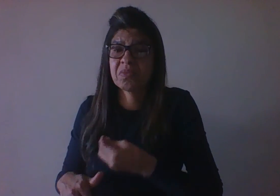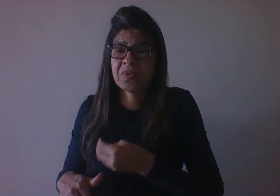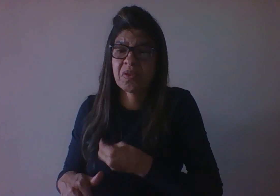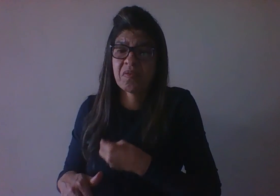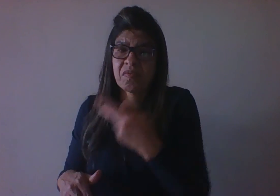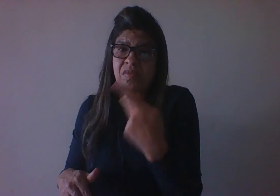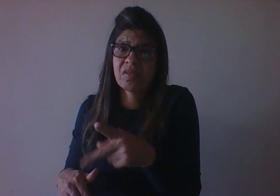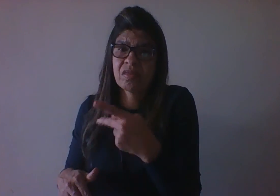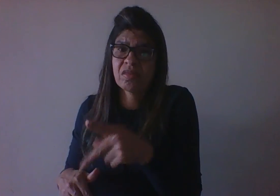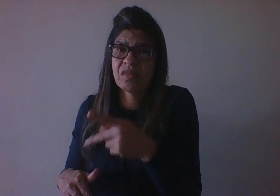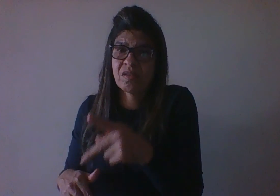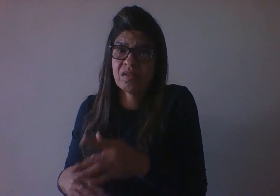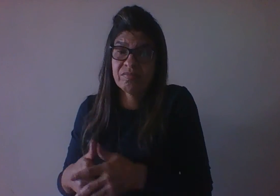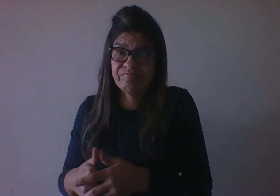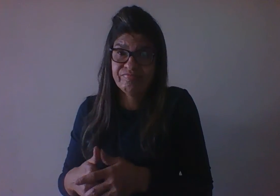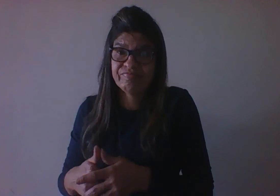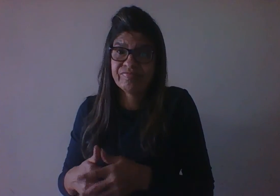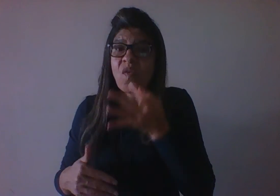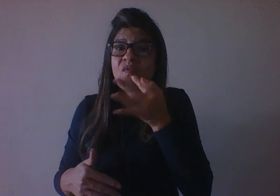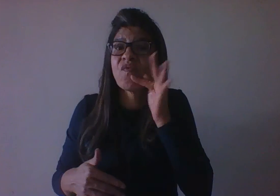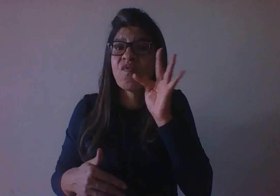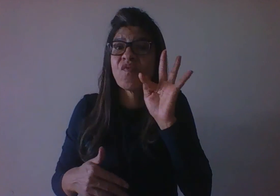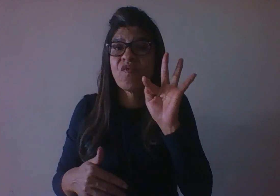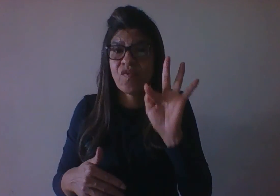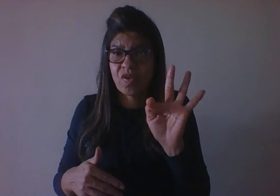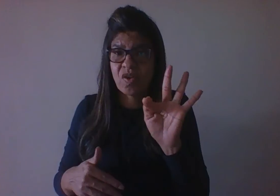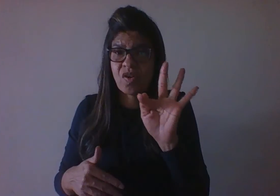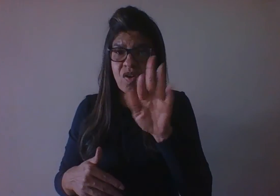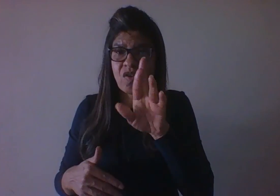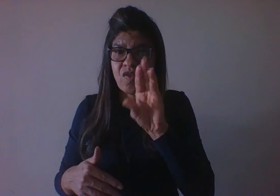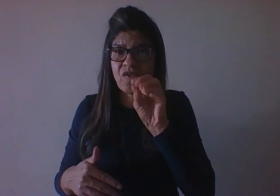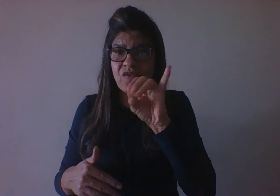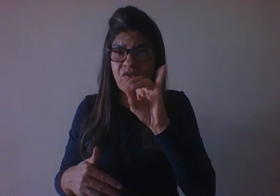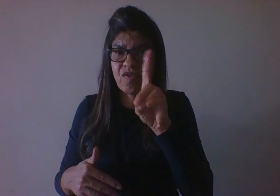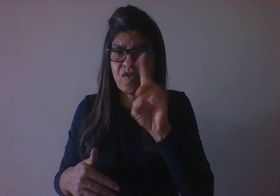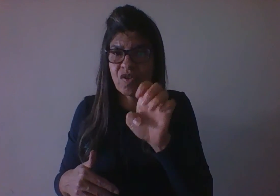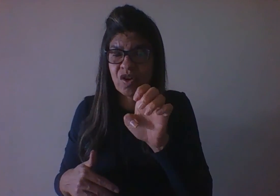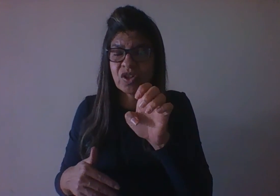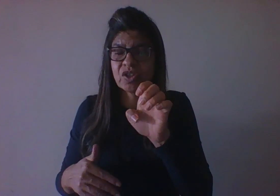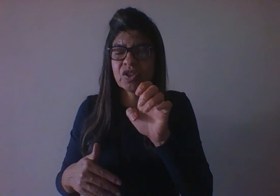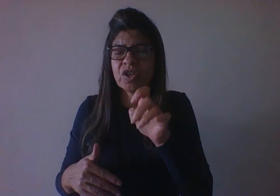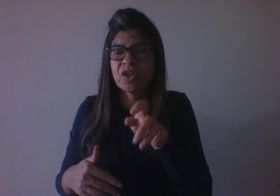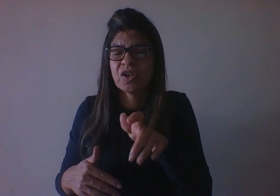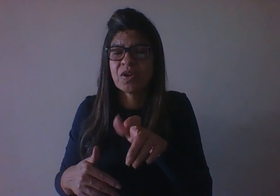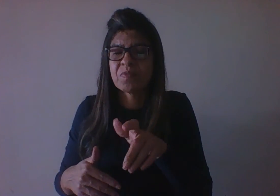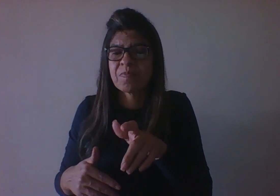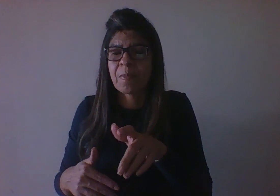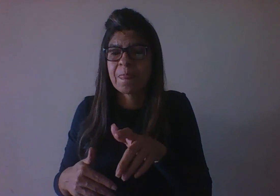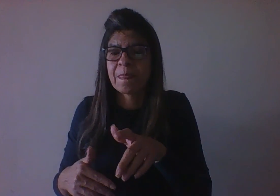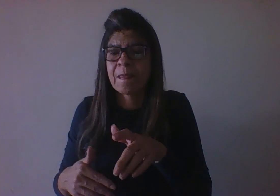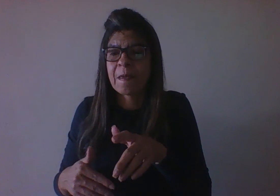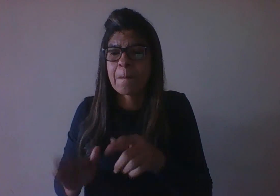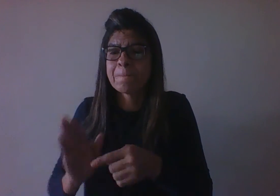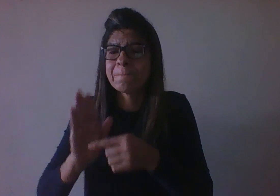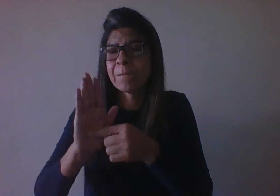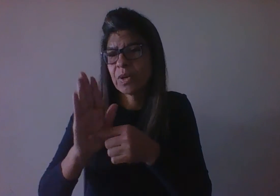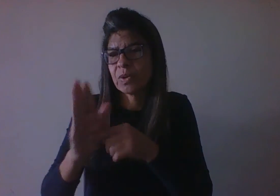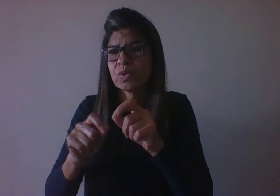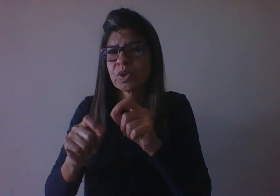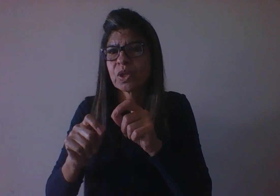Então, Freud formula um processo de desenvolvimento que ele chama de psicossexual que conta com o início nos